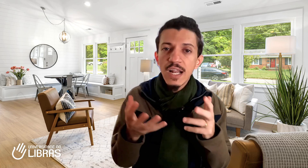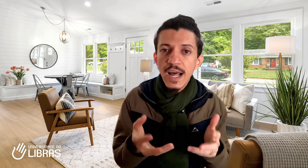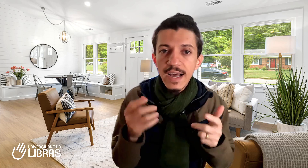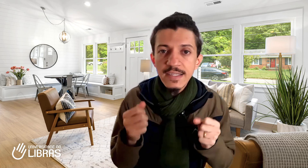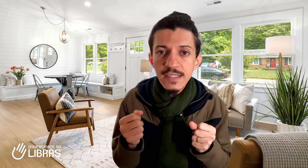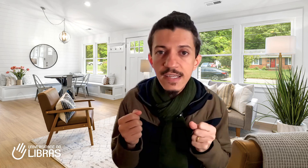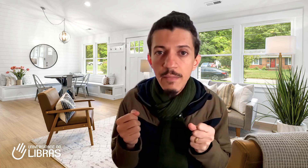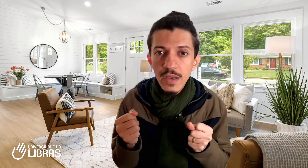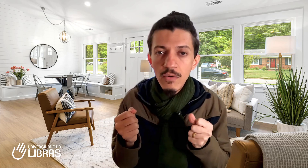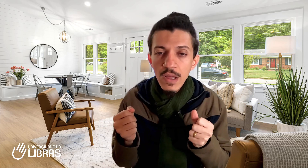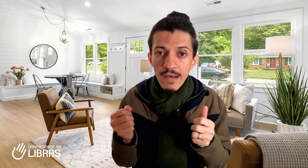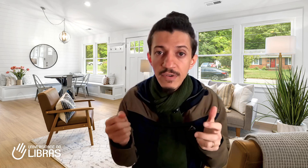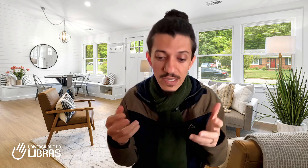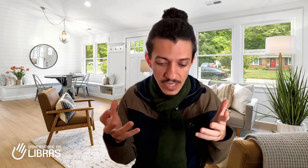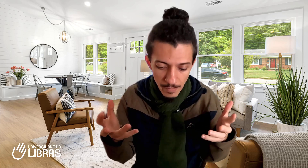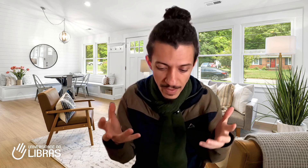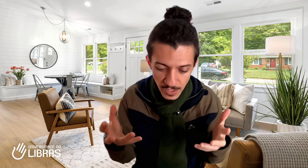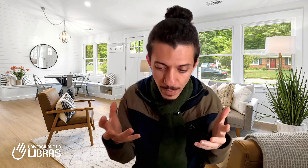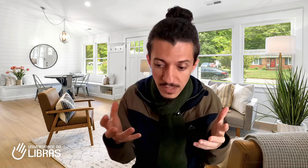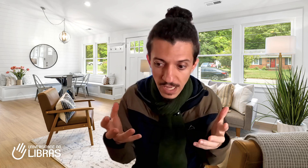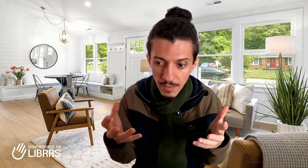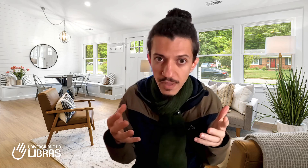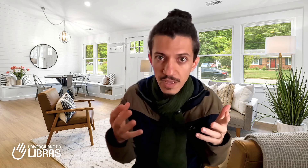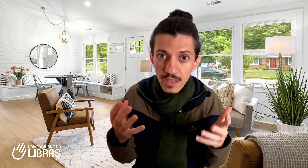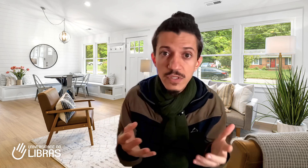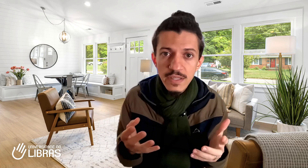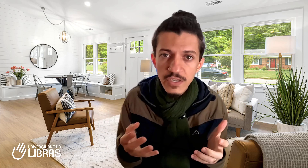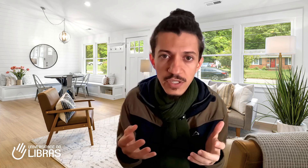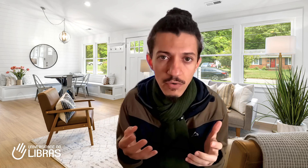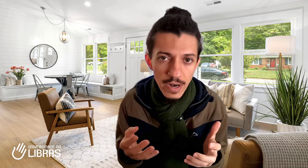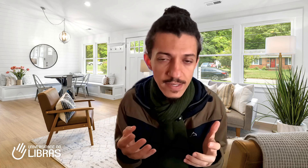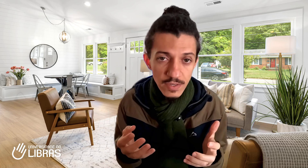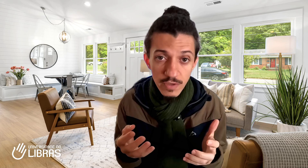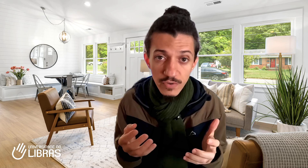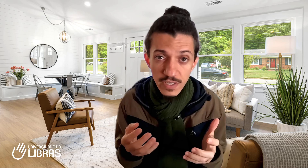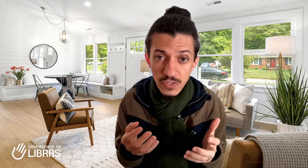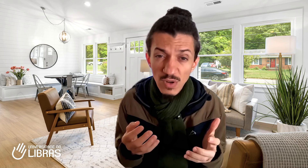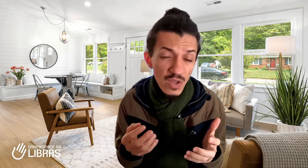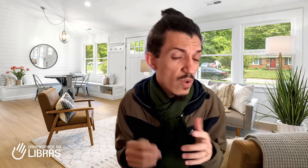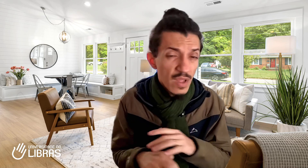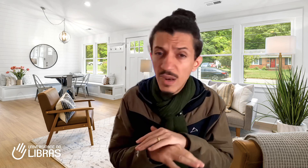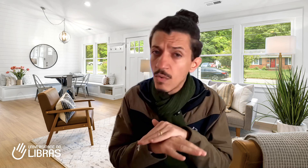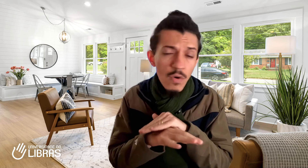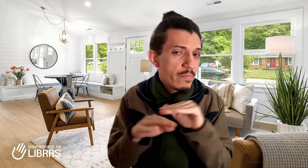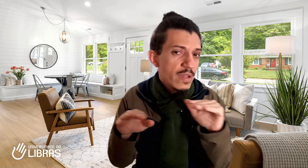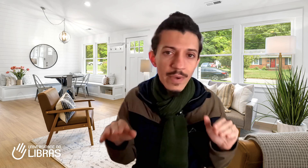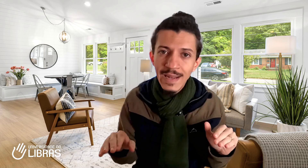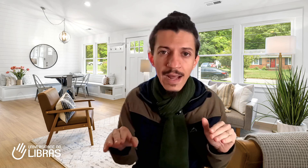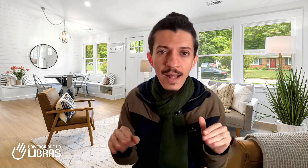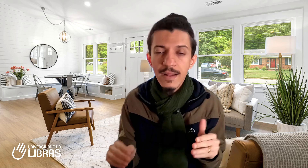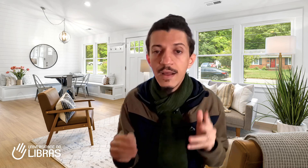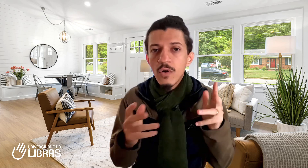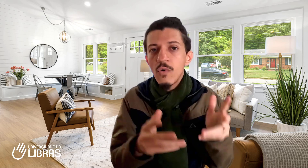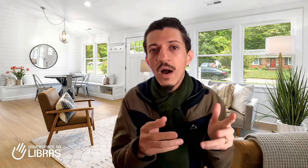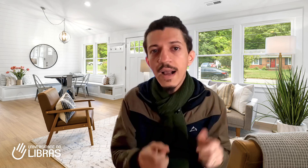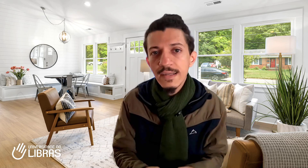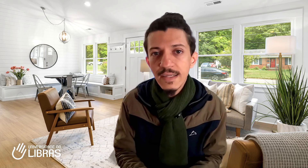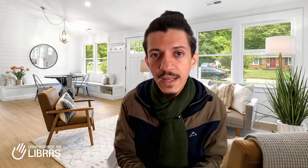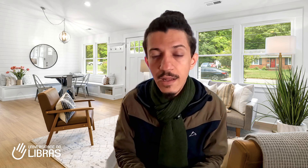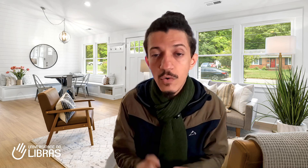na casa desse amigo, você de repente percebe que os itens de decoração que você escolheu não combinam em nada com a casa dele, com a